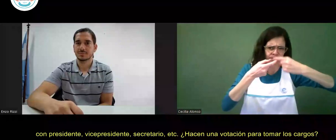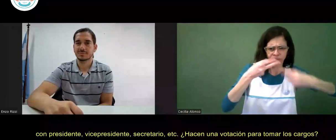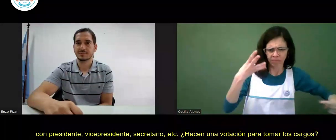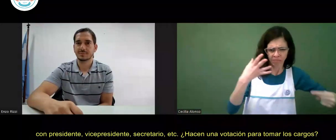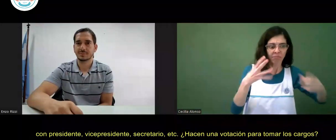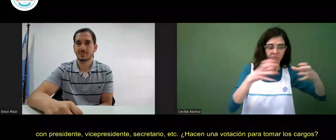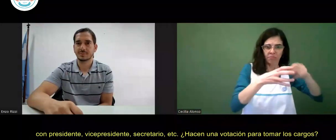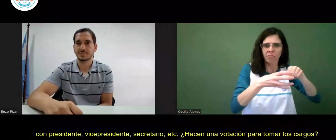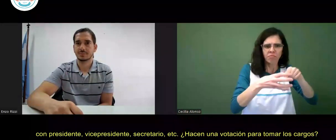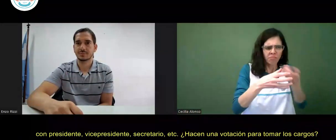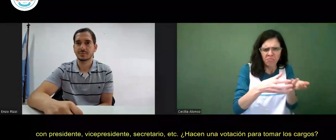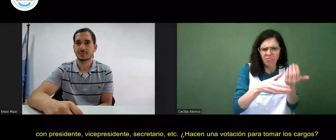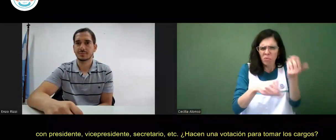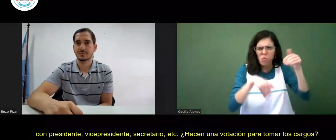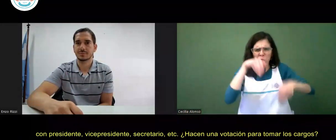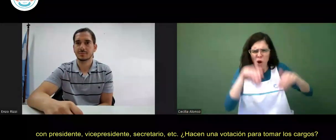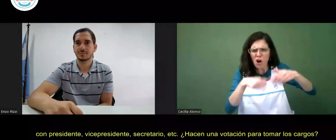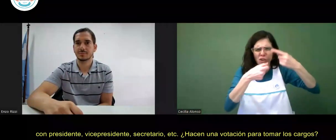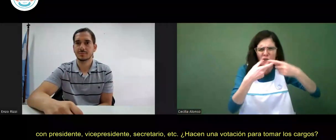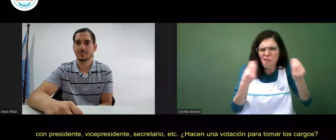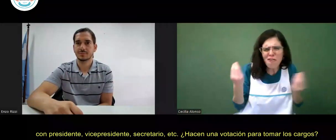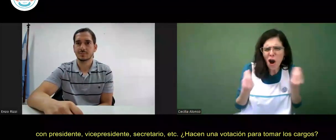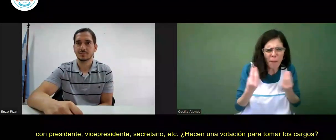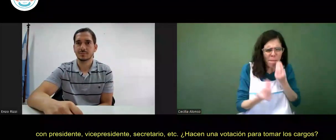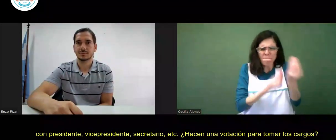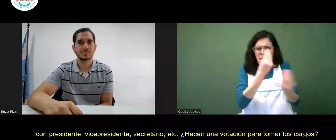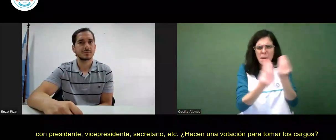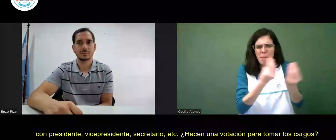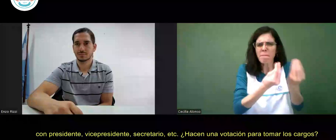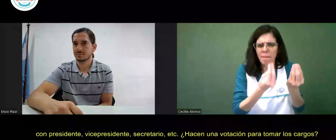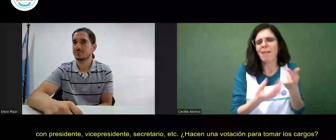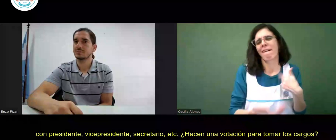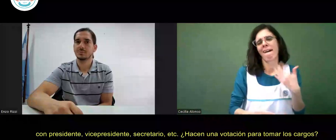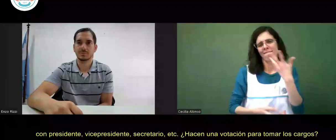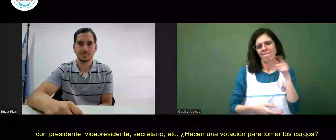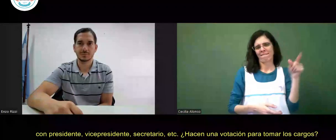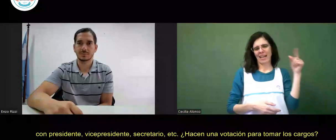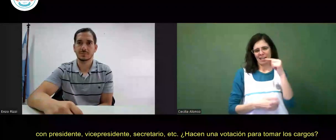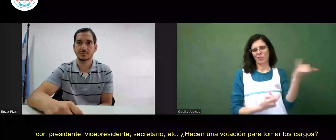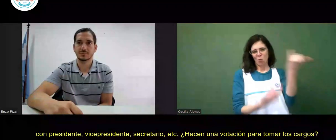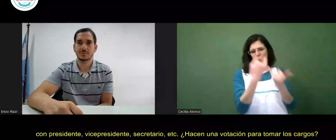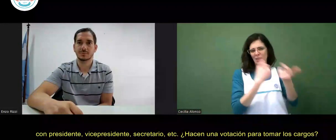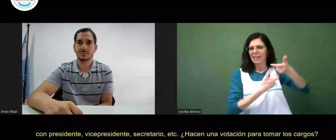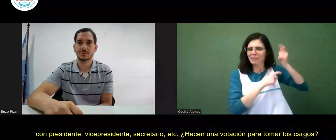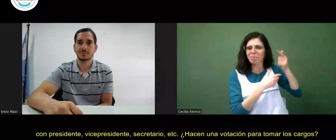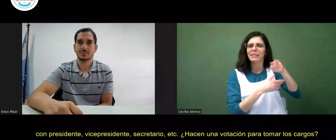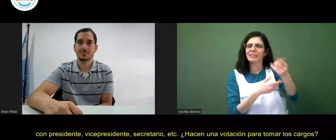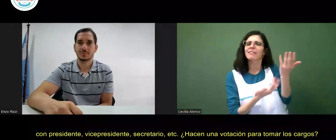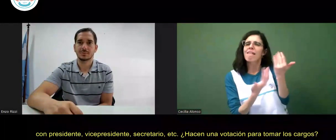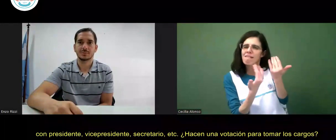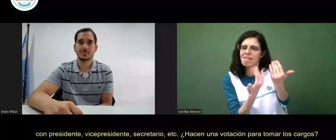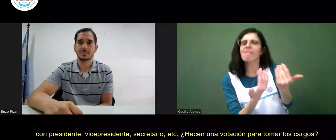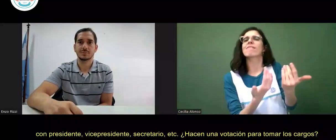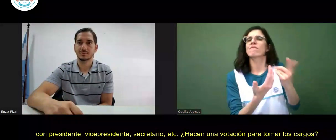secretario, etc. ¿Hacen una votación para tomar los cargos? Eso me gustaría que nos cuente